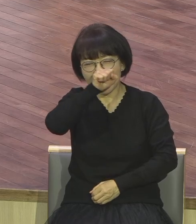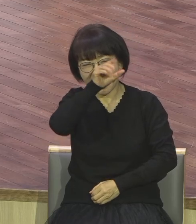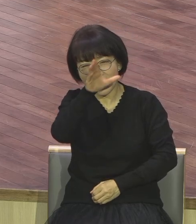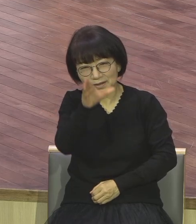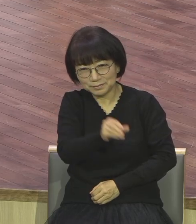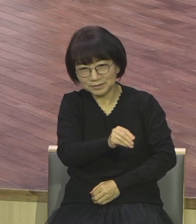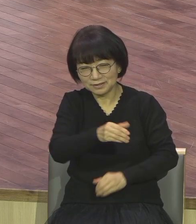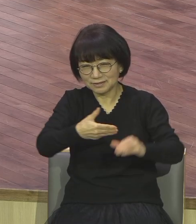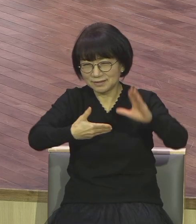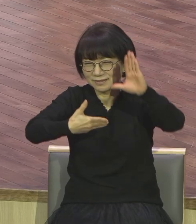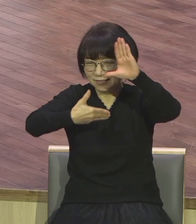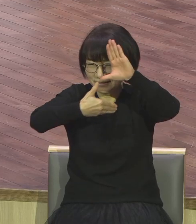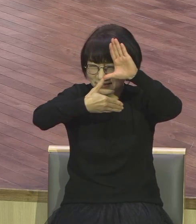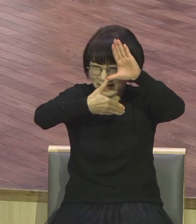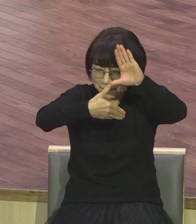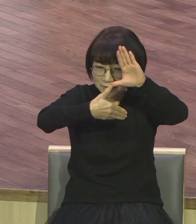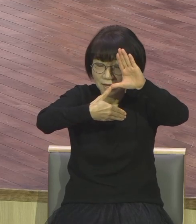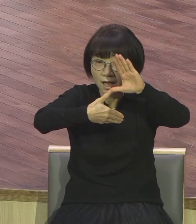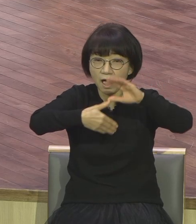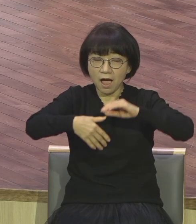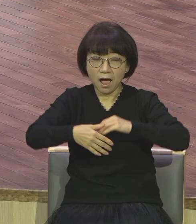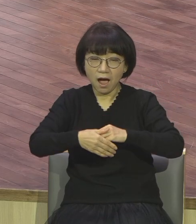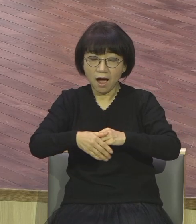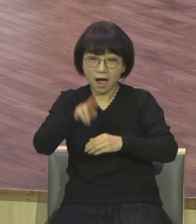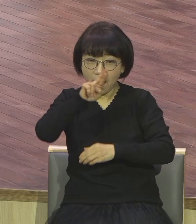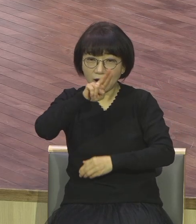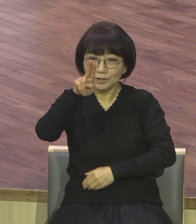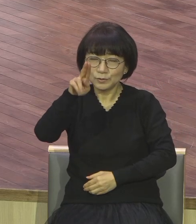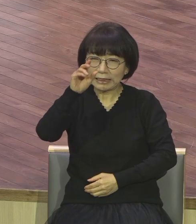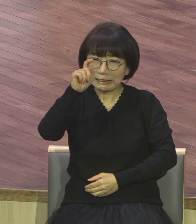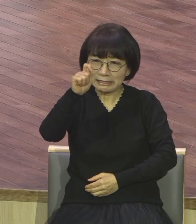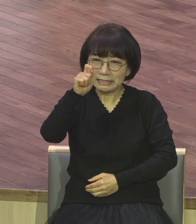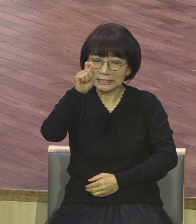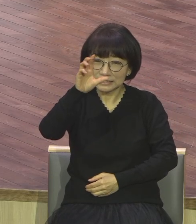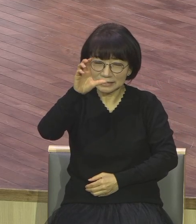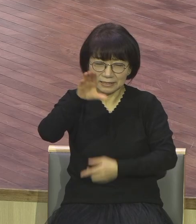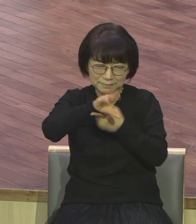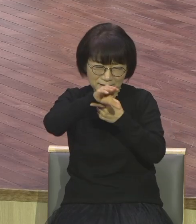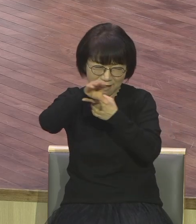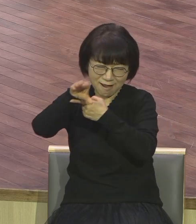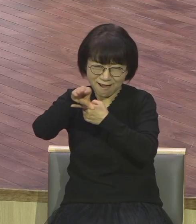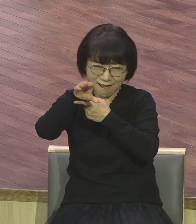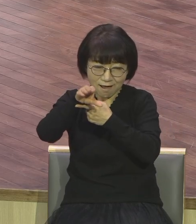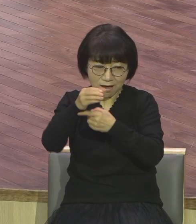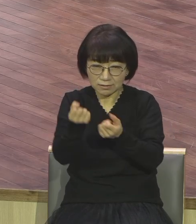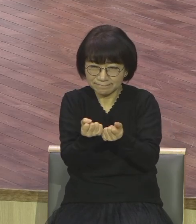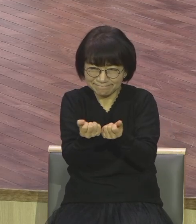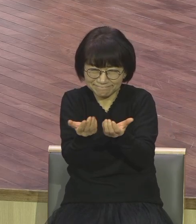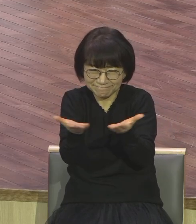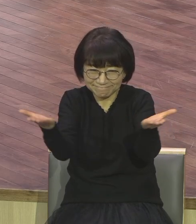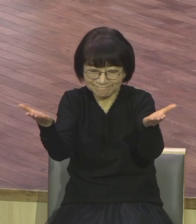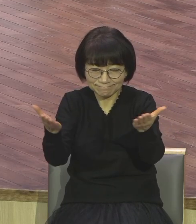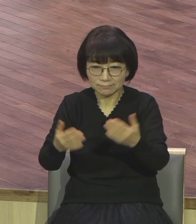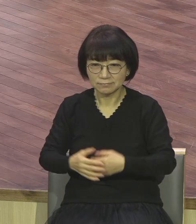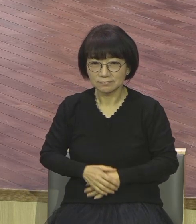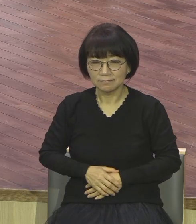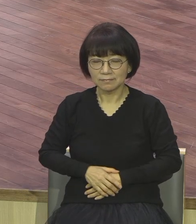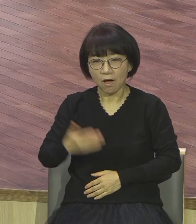전지역에서 그 방송 보면서 휘부르고 있다니까요 여러분 해외를 가보면 저 남미 저